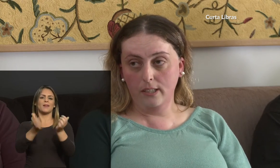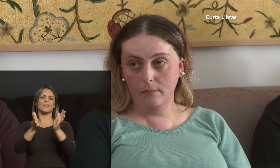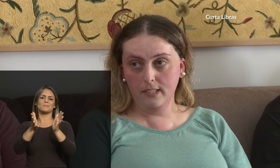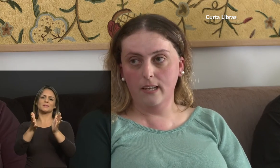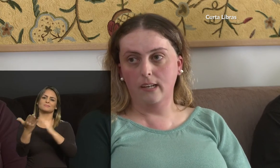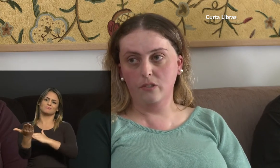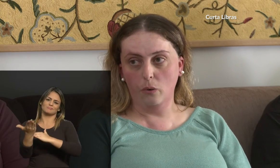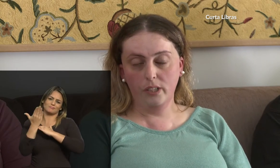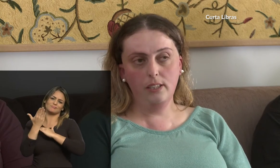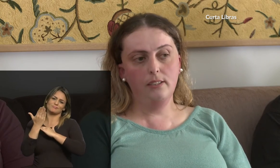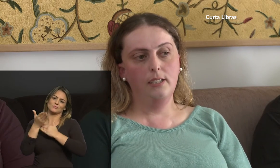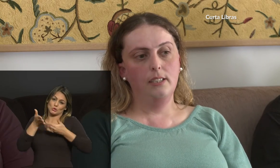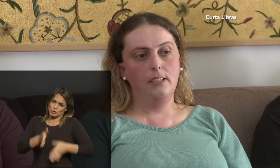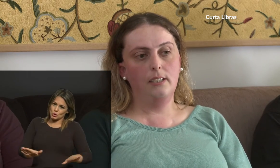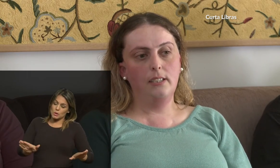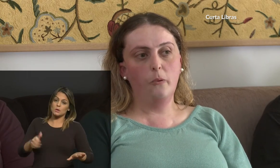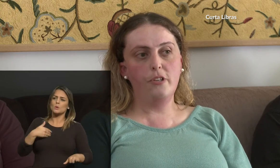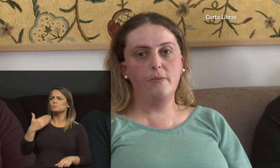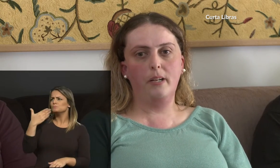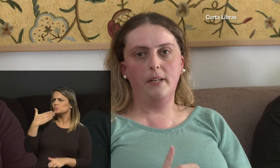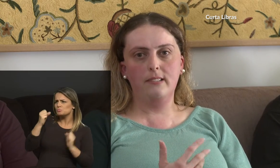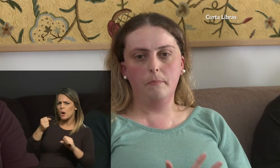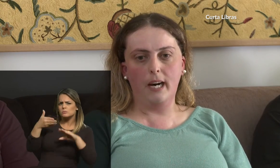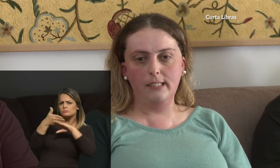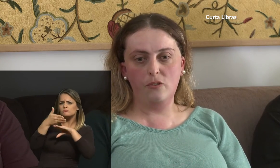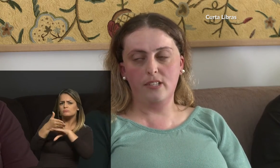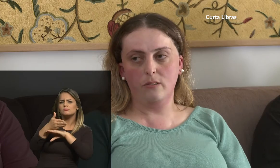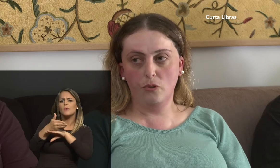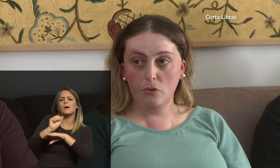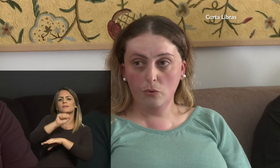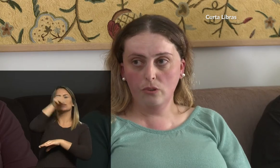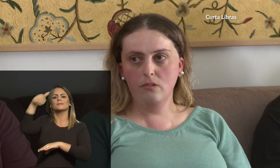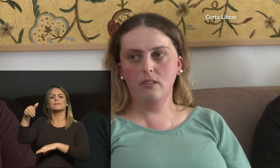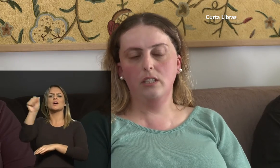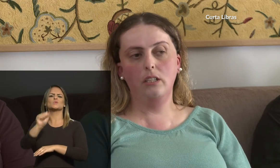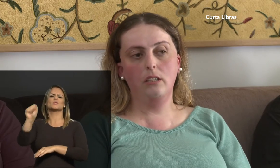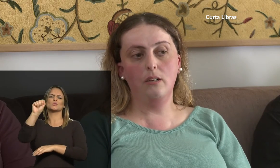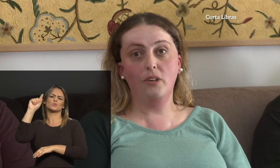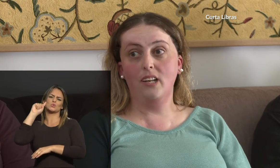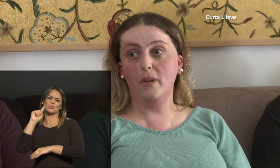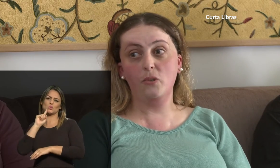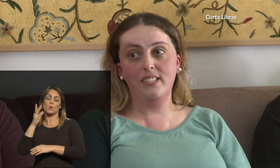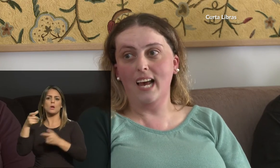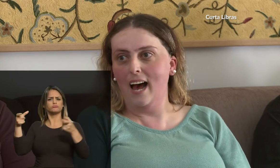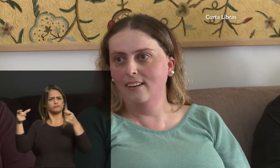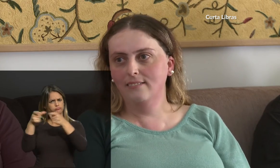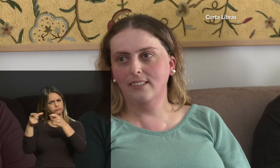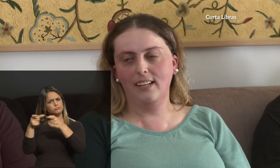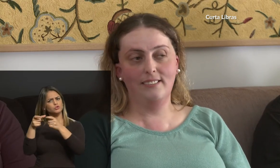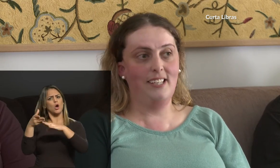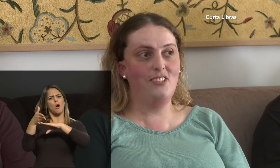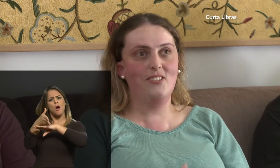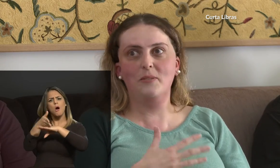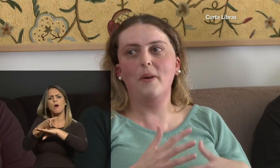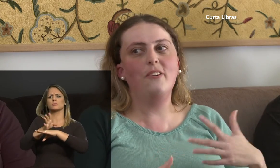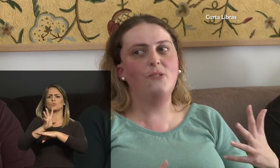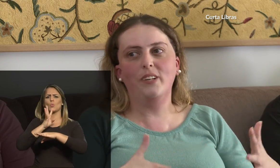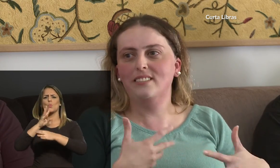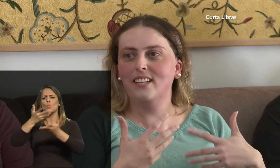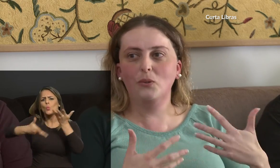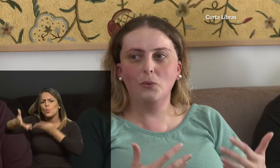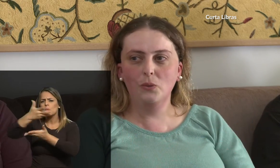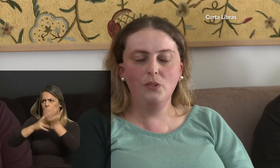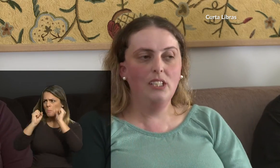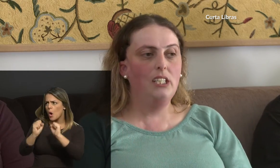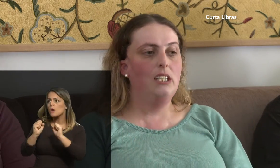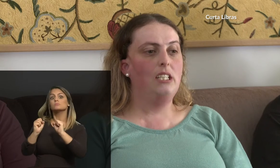professora de livros, a Sônia, eu pedi para participar da associação de surdos. E eu queria me associar, com aquele desespero